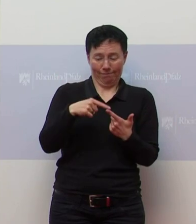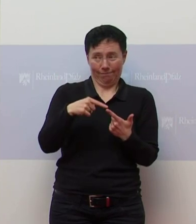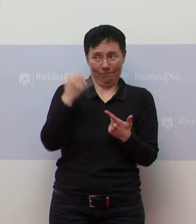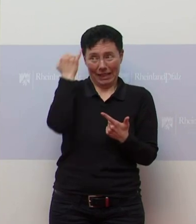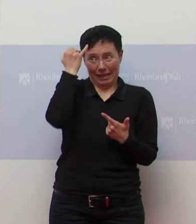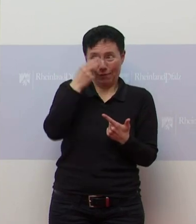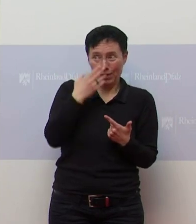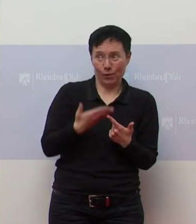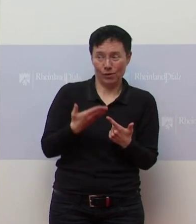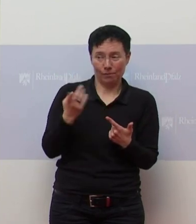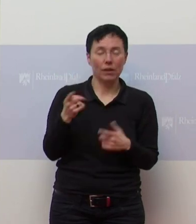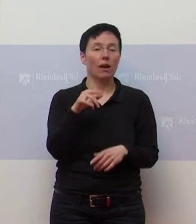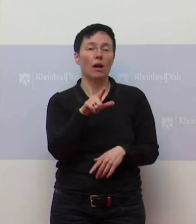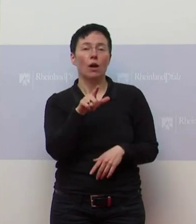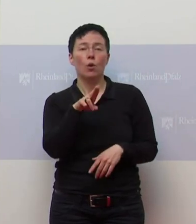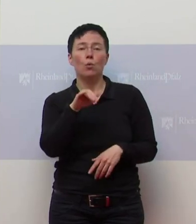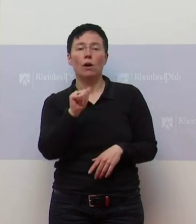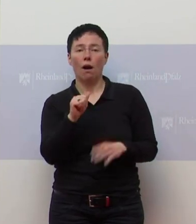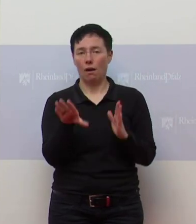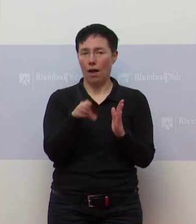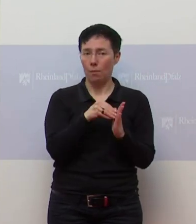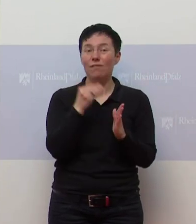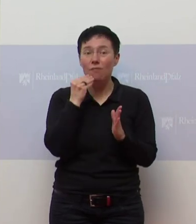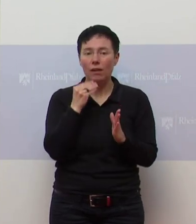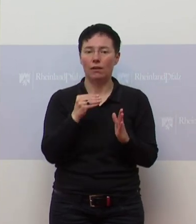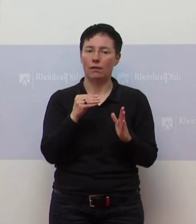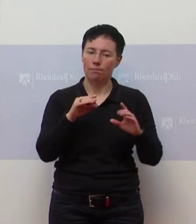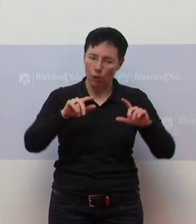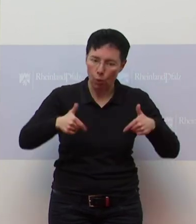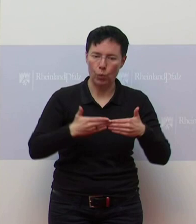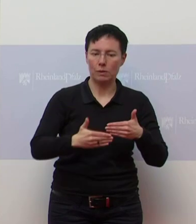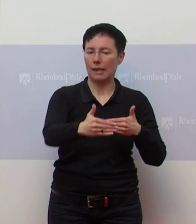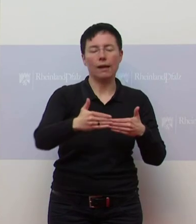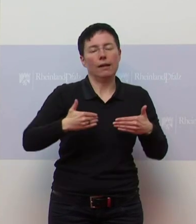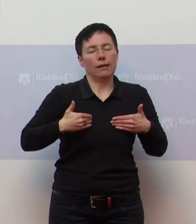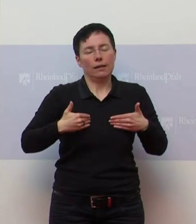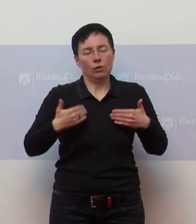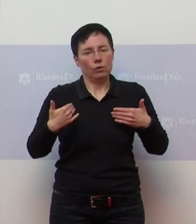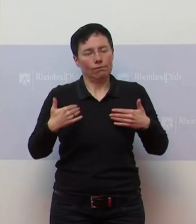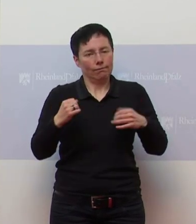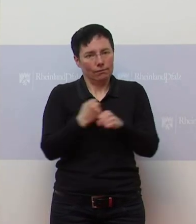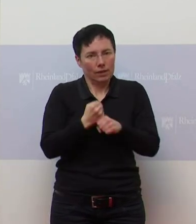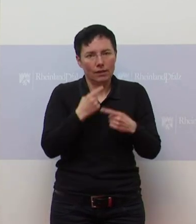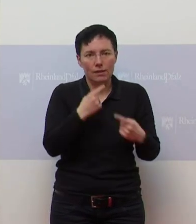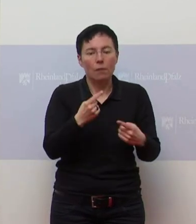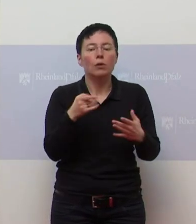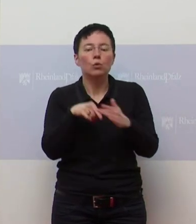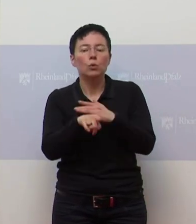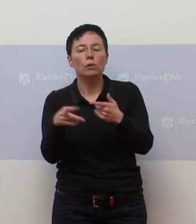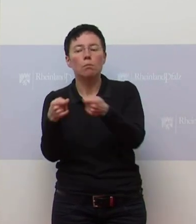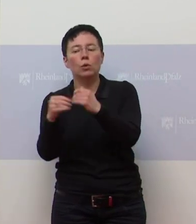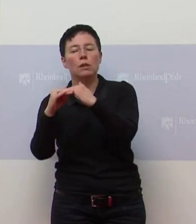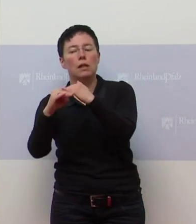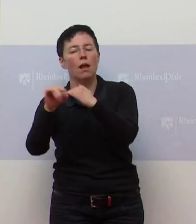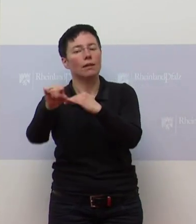Also wann die Luca-App dann installiert wird, kann ich jetzt im Moment nicht sagen. Wir haben nur die Erfahrung jetzt mit anderen, aus anderen Bundesländern, die auch für